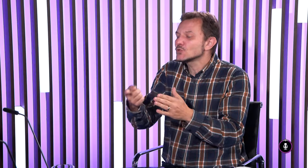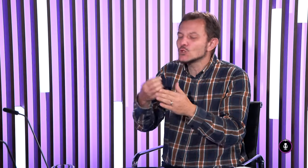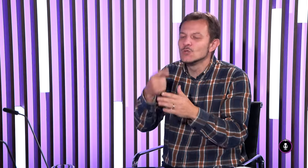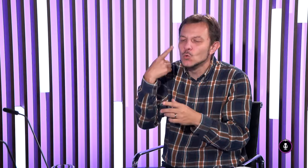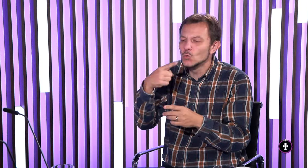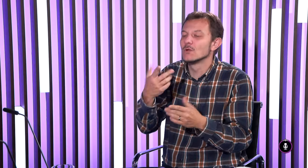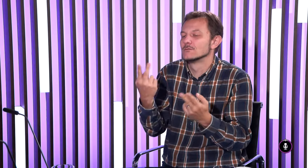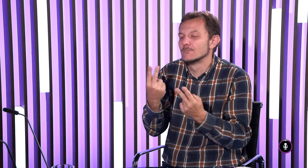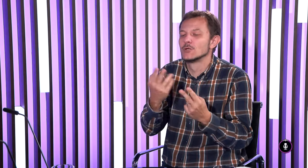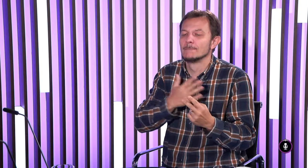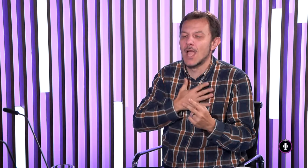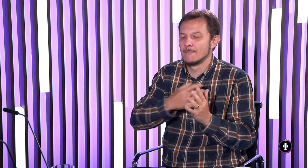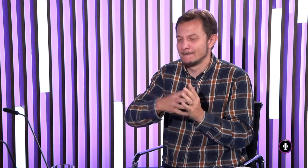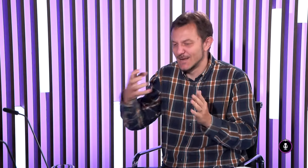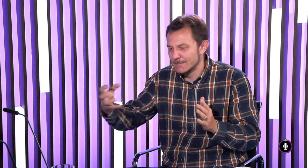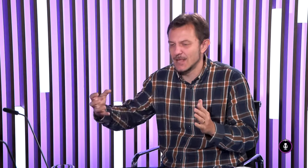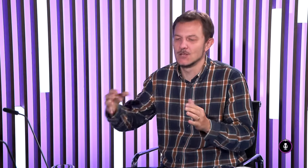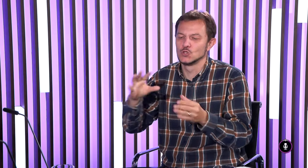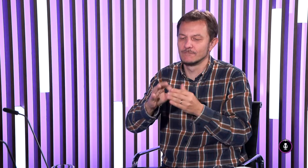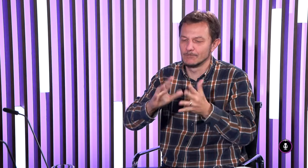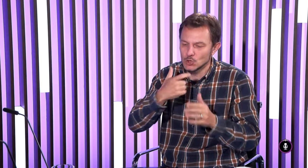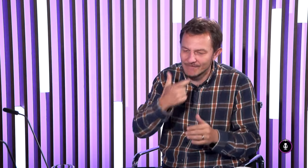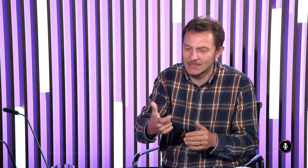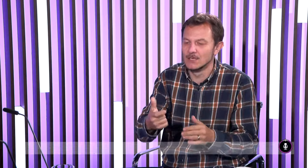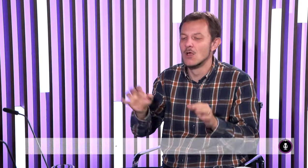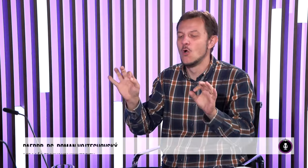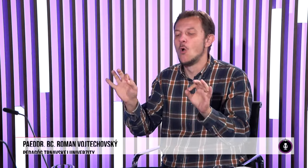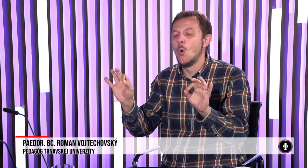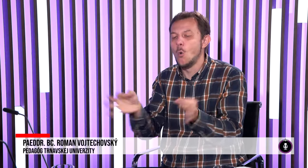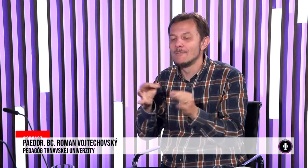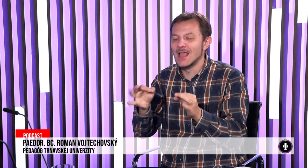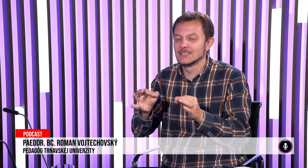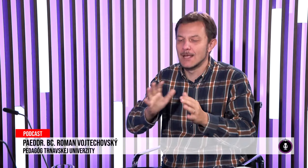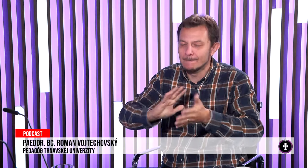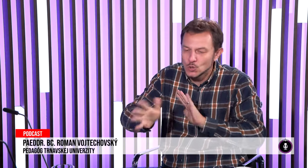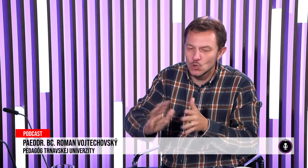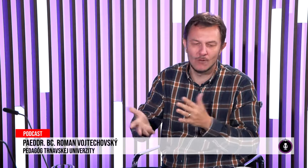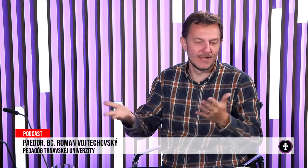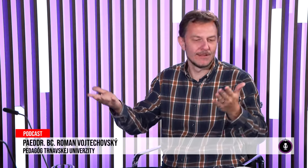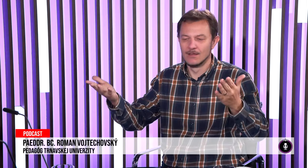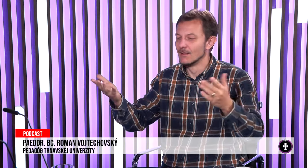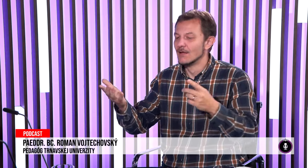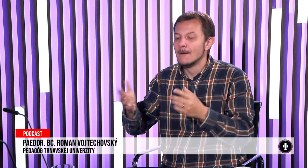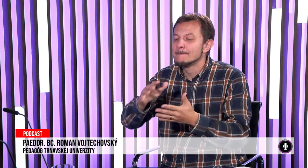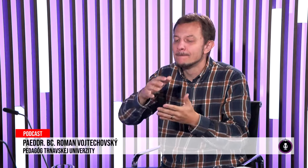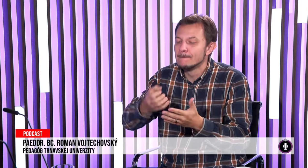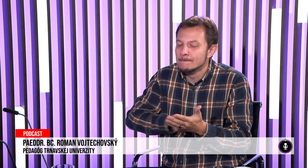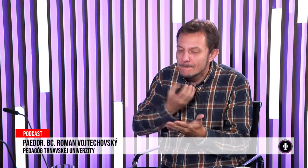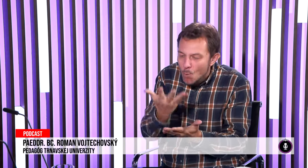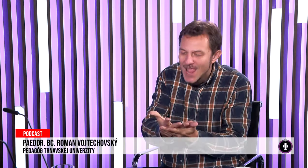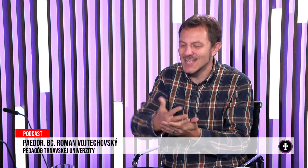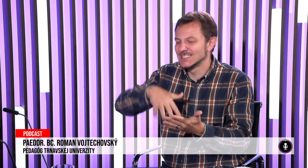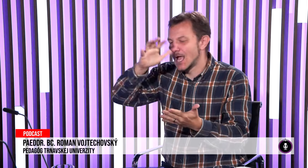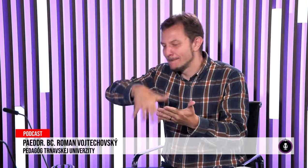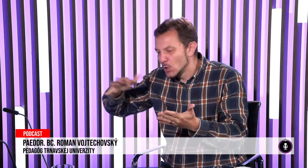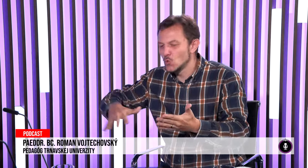a môžeme ešte doplniť čo sa týka tej kultúry máme v našej kultúre také vlastné príbehy aj vlastnej taký umelecký žáner je náš